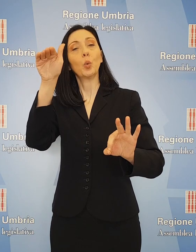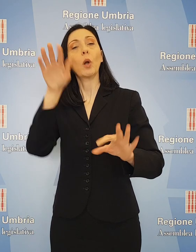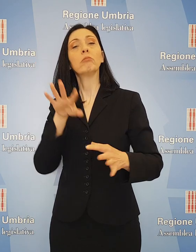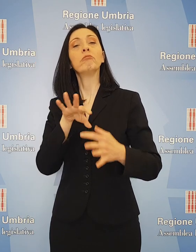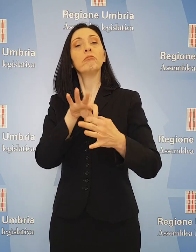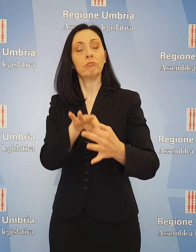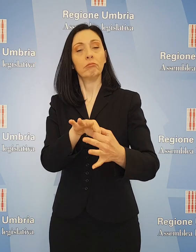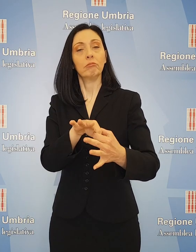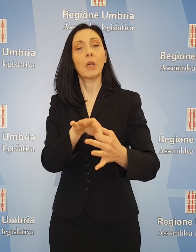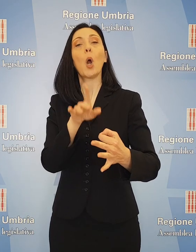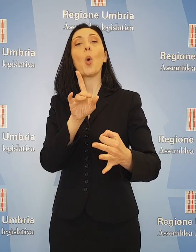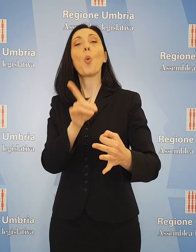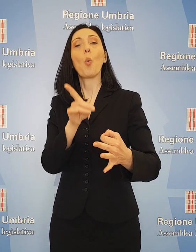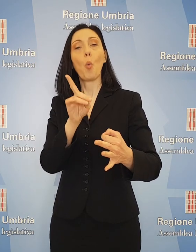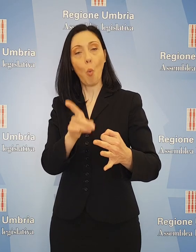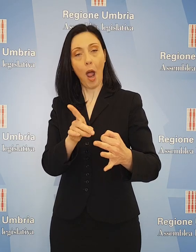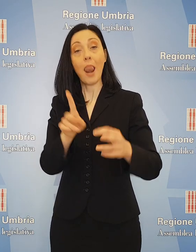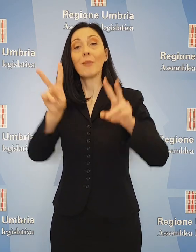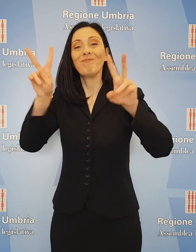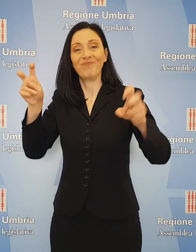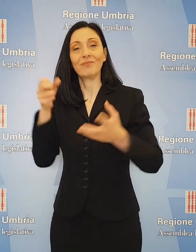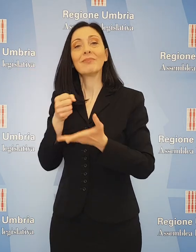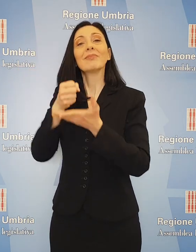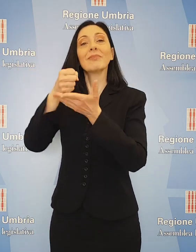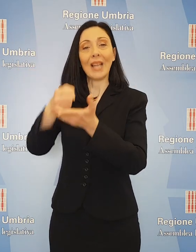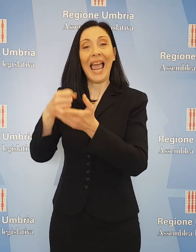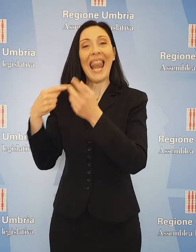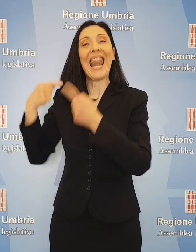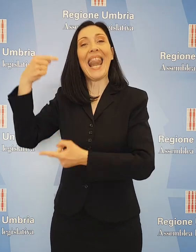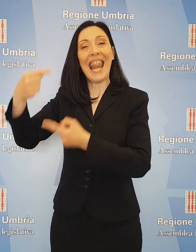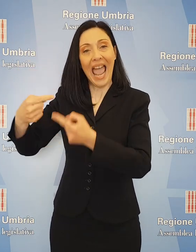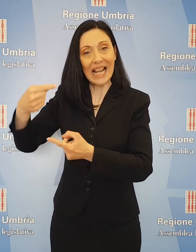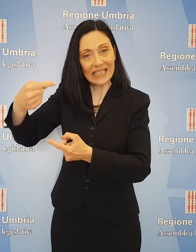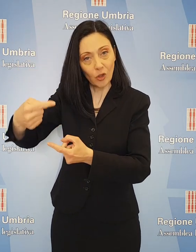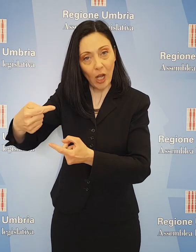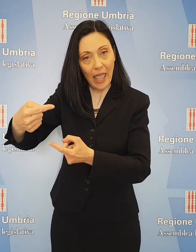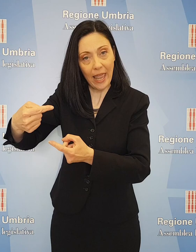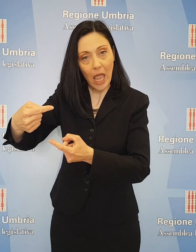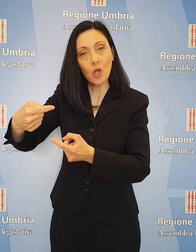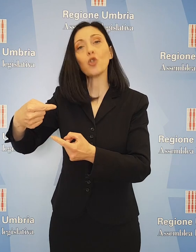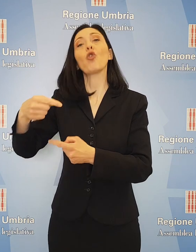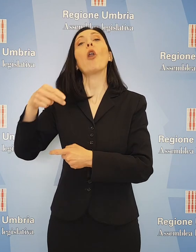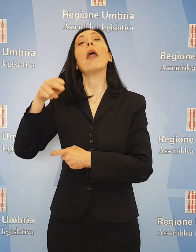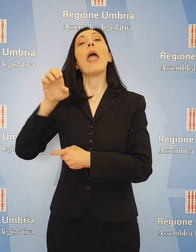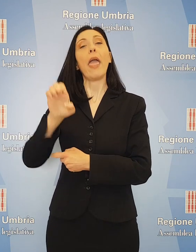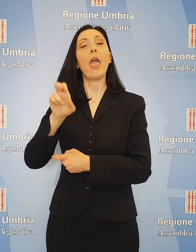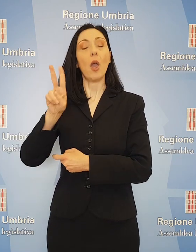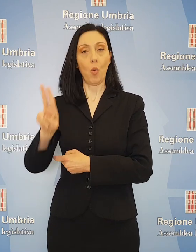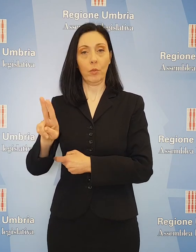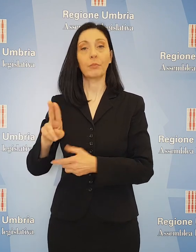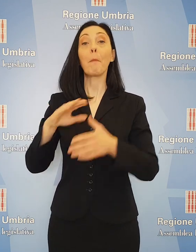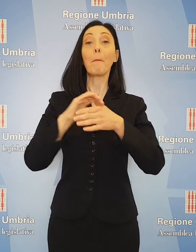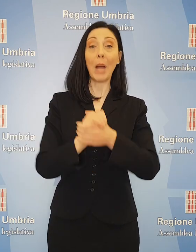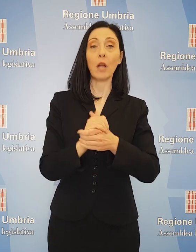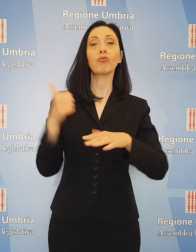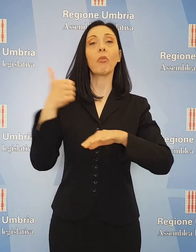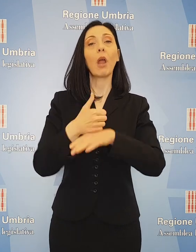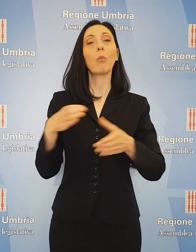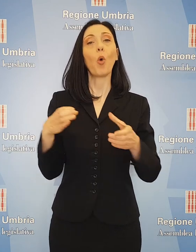con l'atto più importante a disposizione, il Next Generation EU. Eleonora Pace, capogruppo di Fratelli d'Italia, ha detto